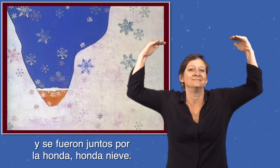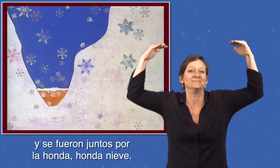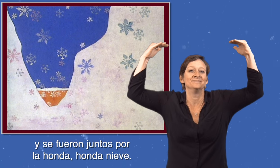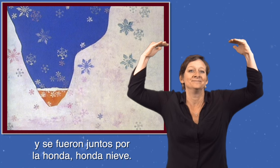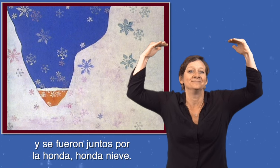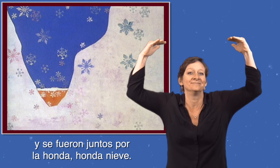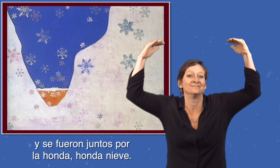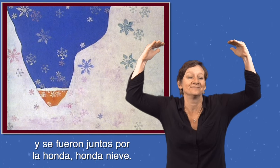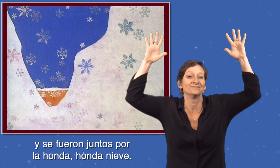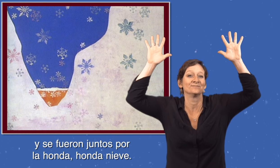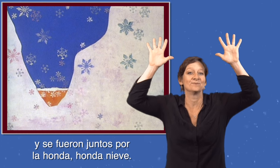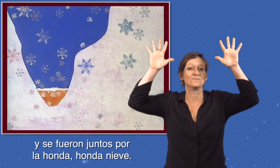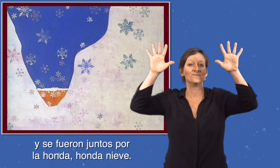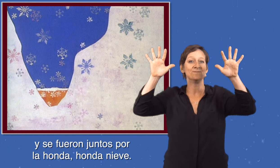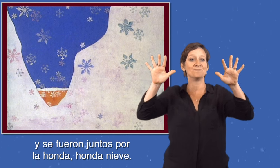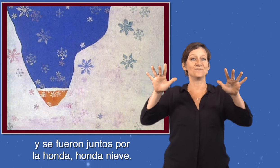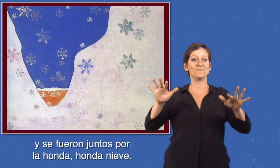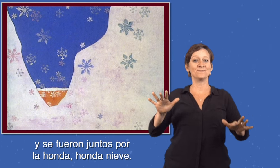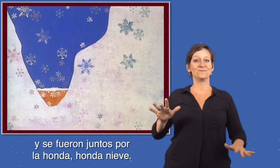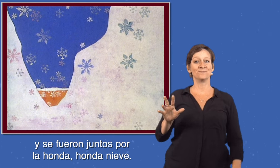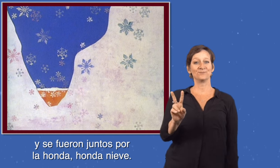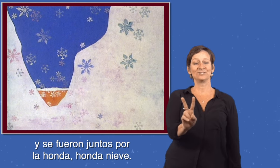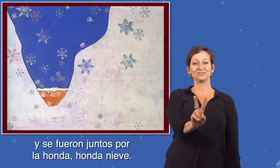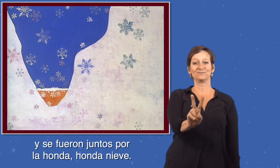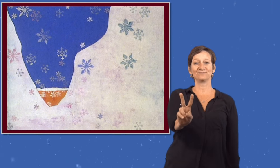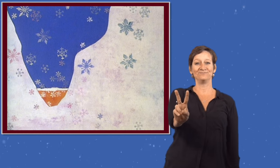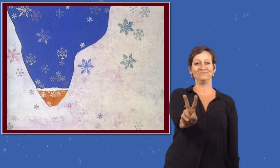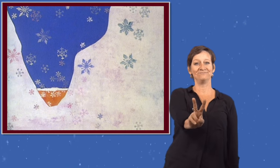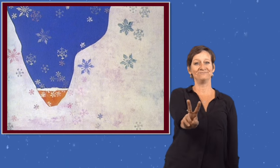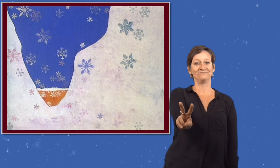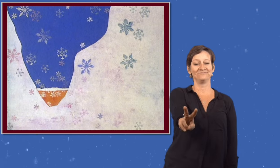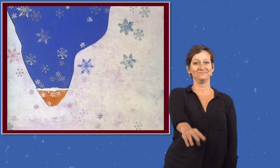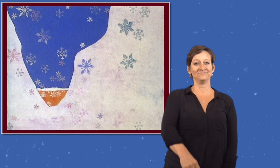por la honda, honda nieve.